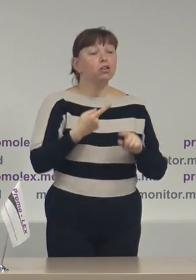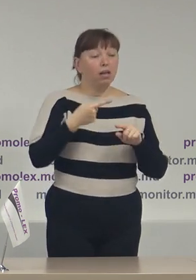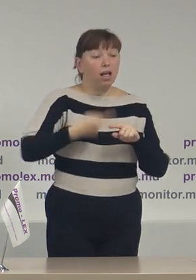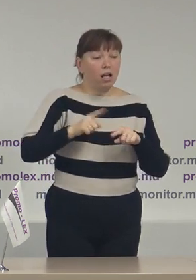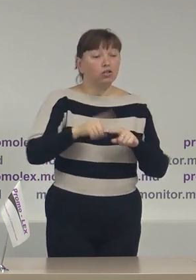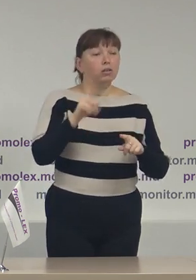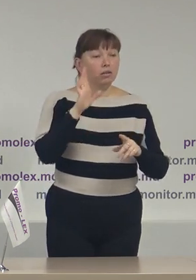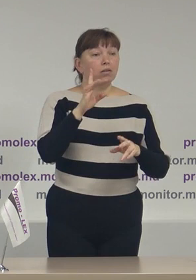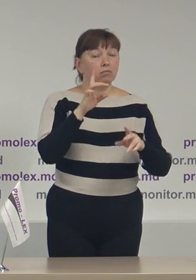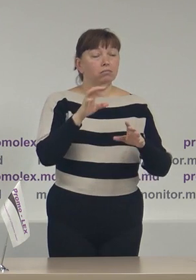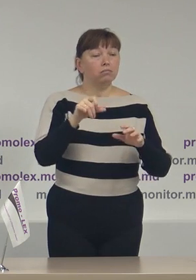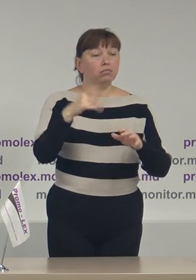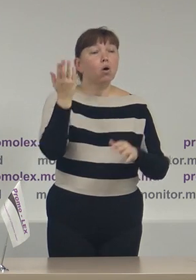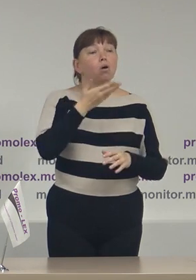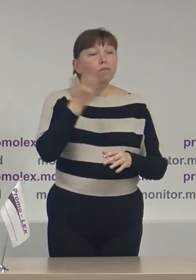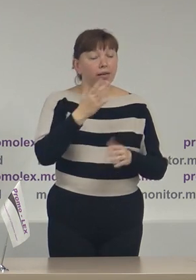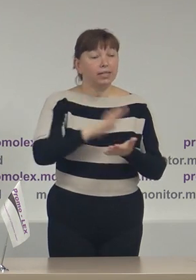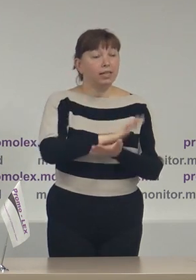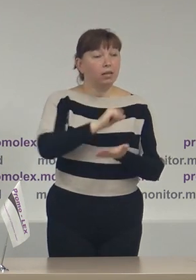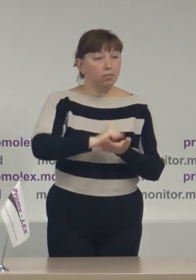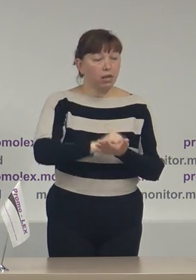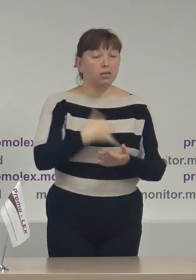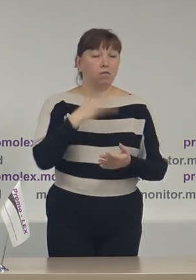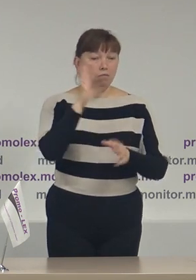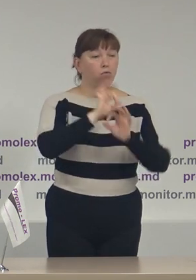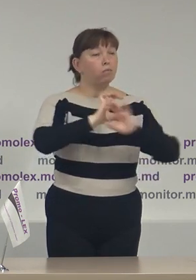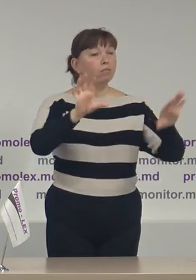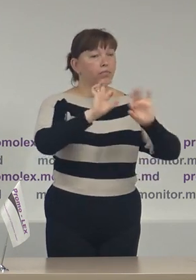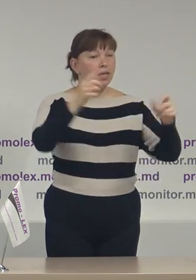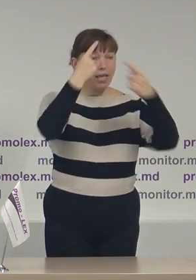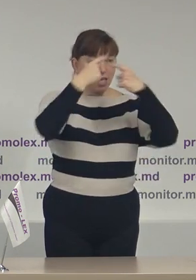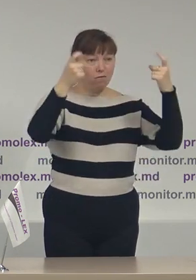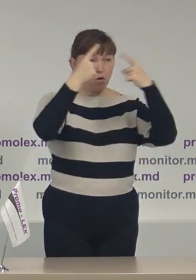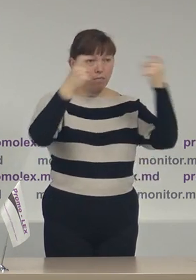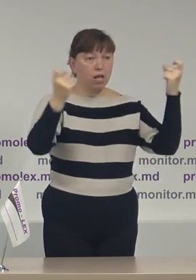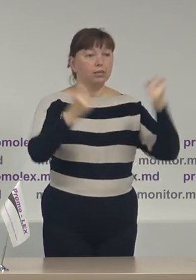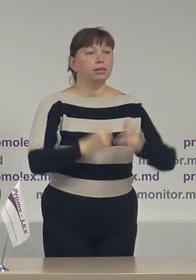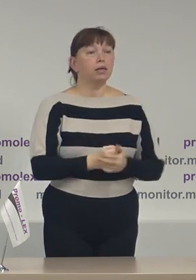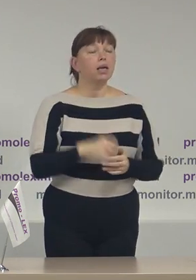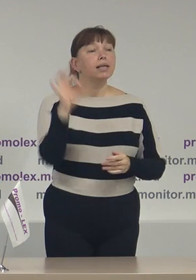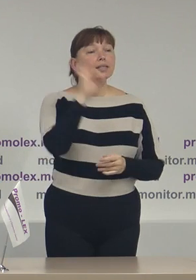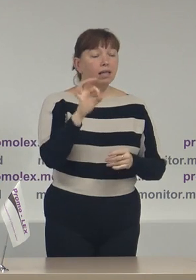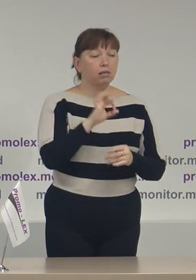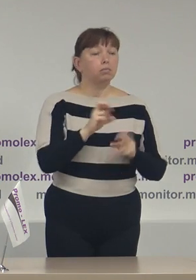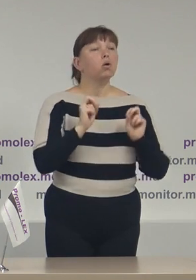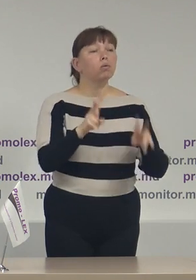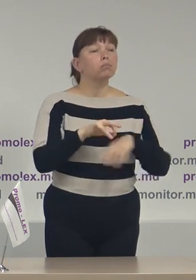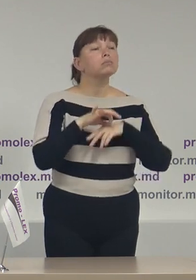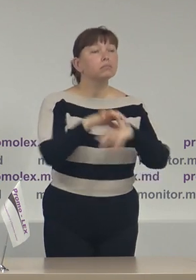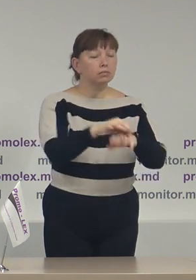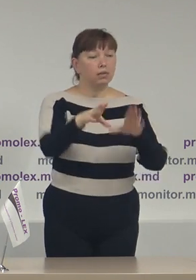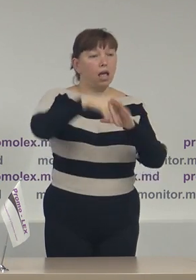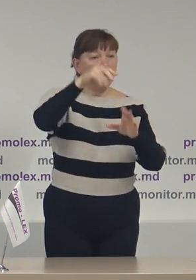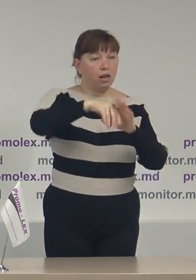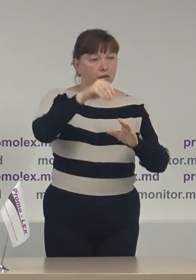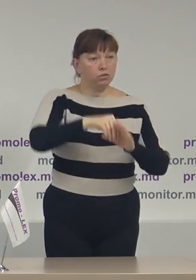conferințe de preasă noi vom prezenta informații despre mersul procesului electoral